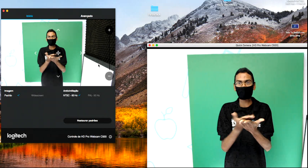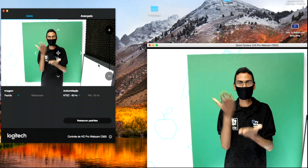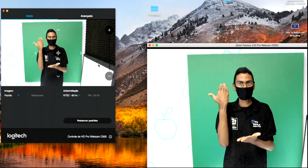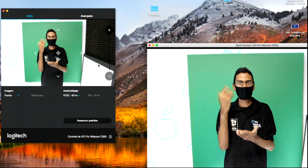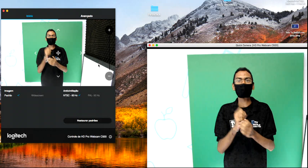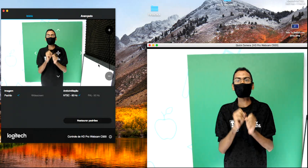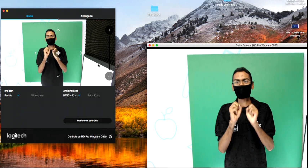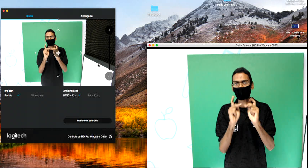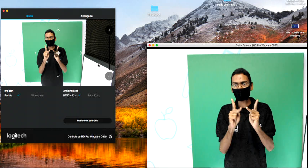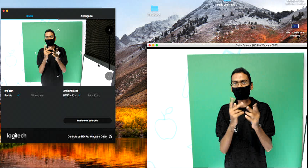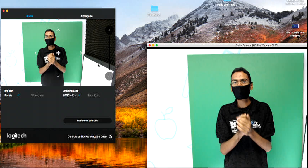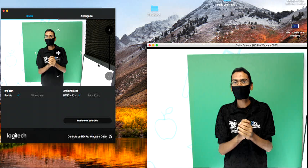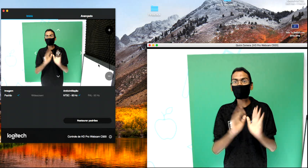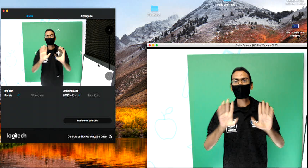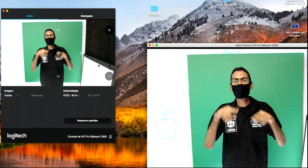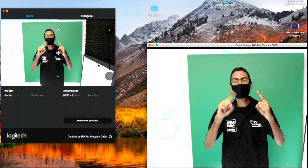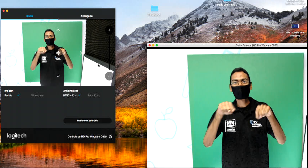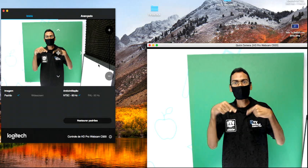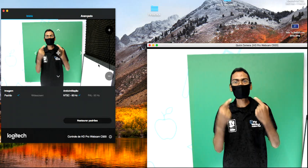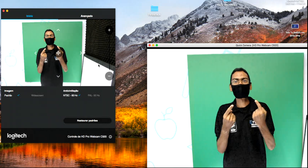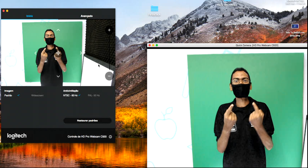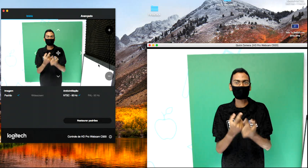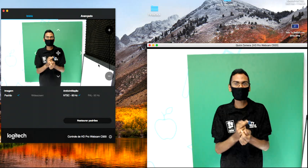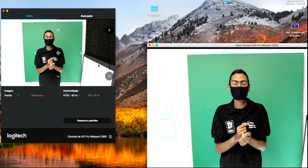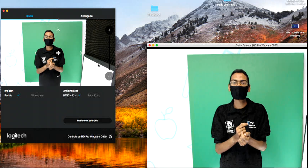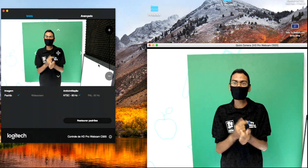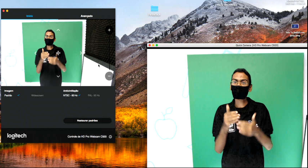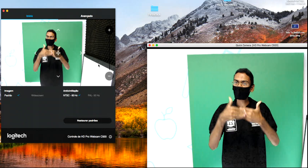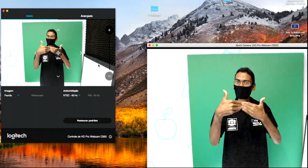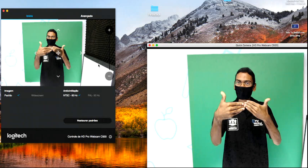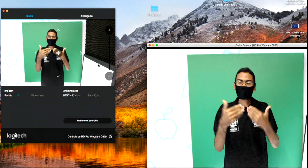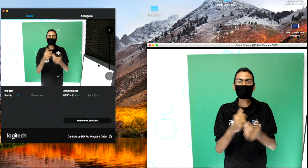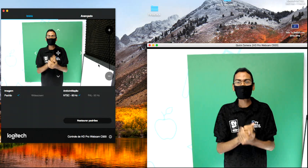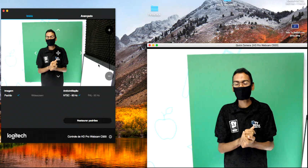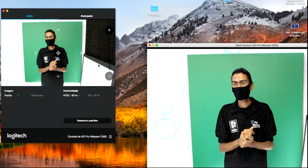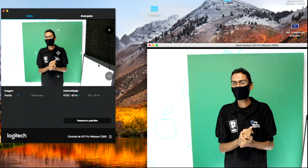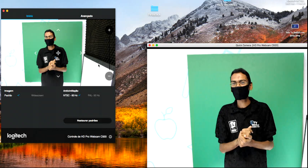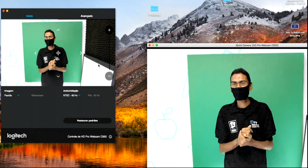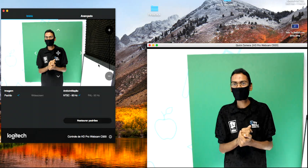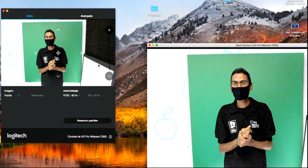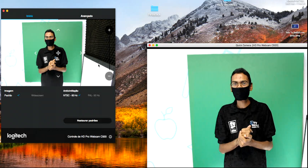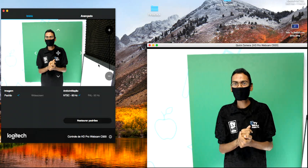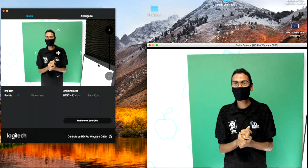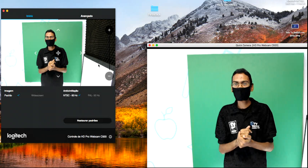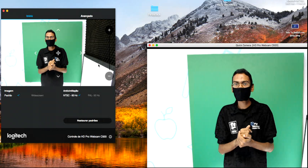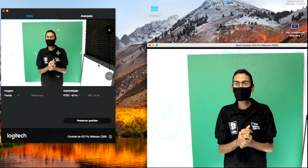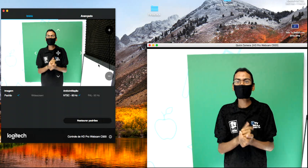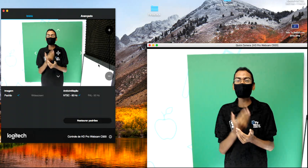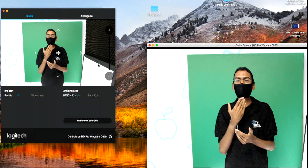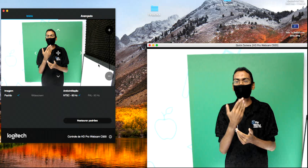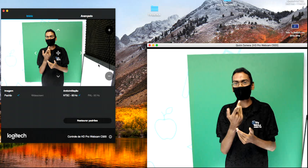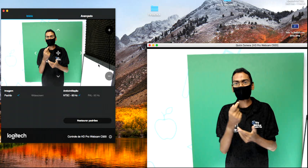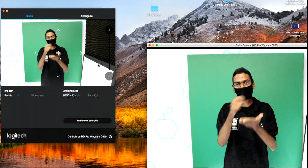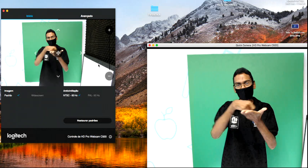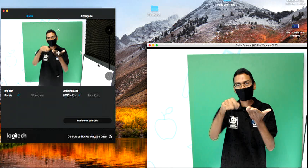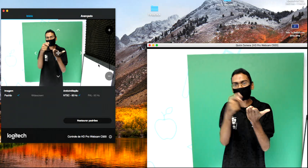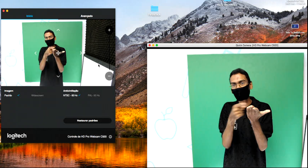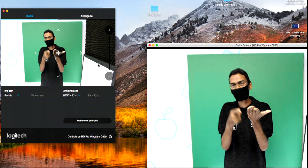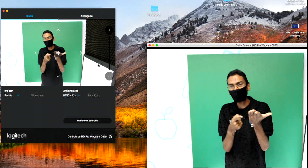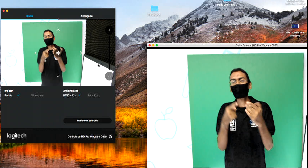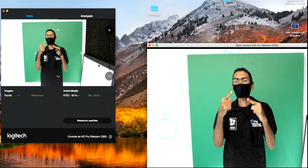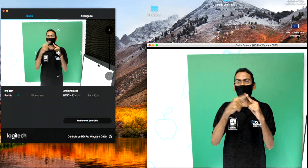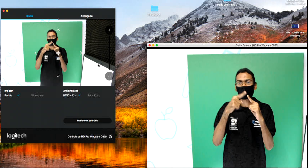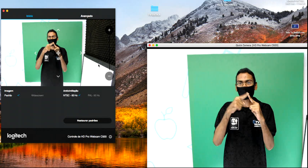Qual foi o desafio? Vamos lá. Eu pedi para que vocês escrevessem em seu caderno quais os tipos de